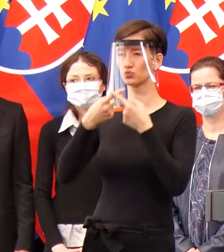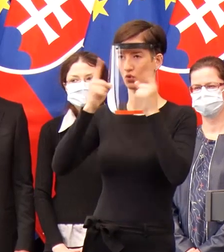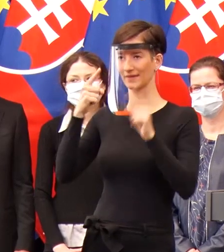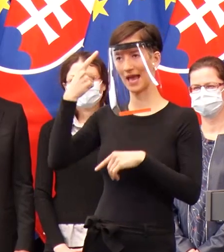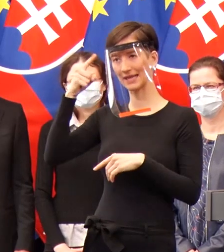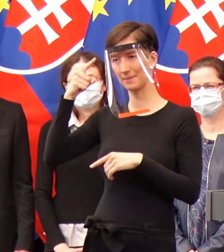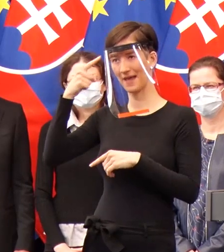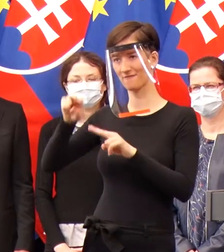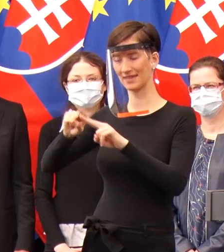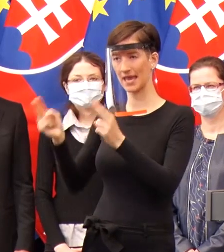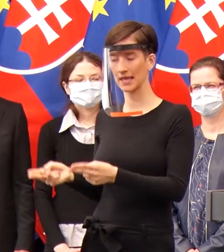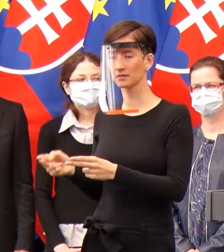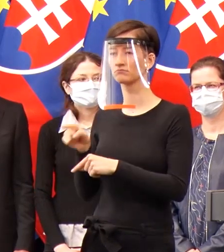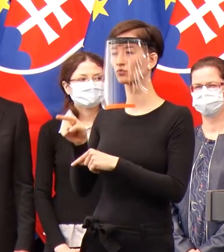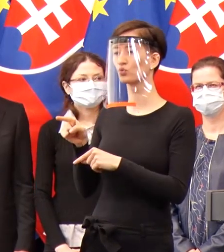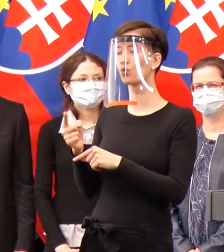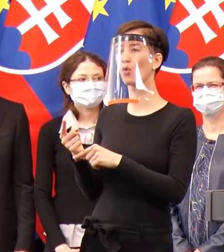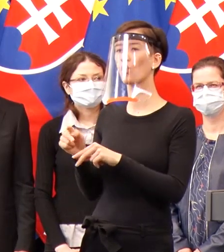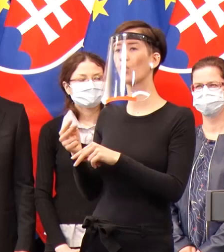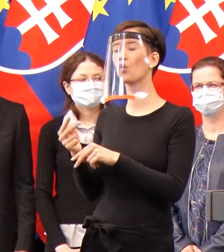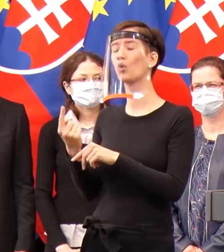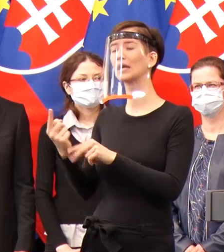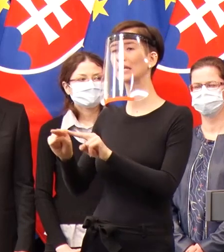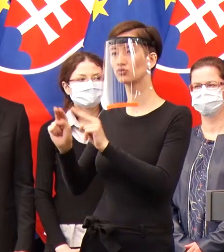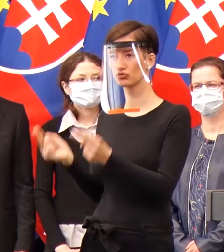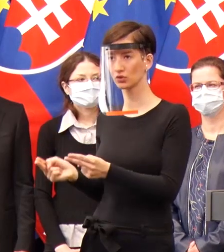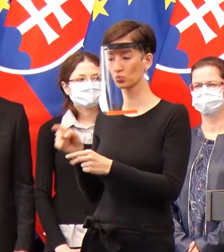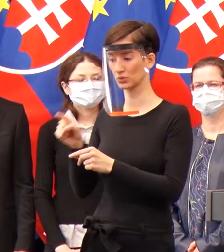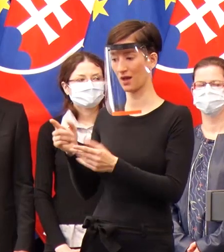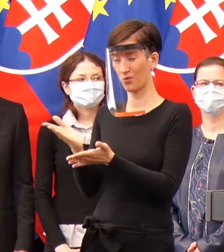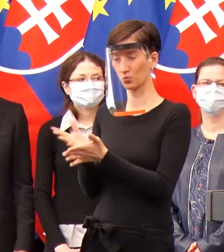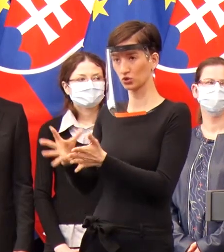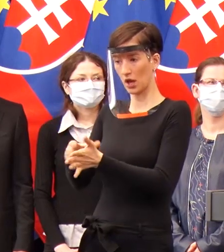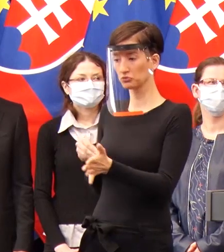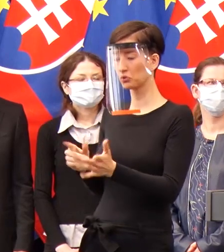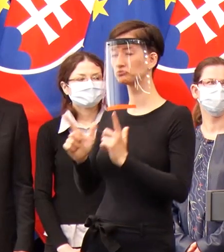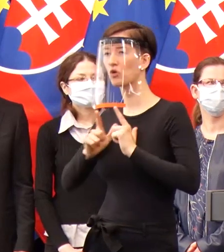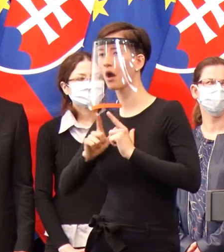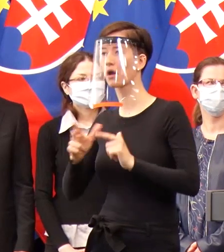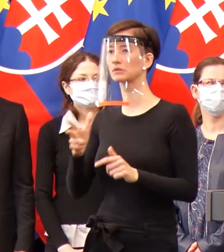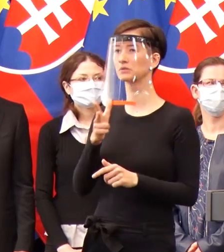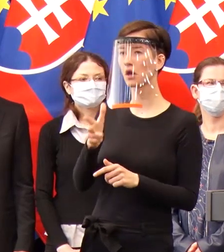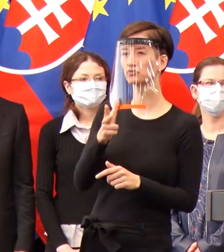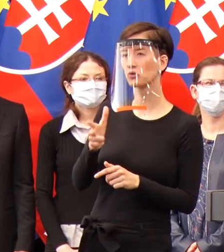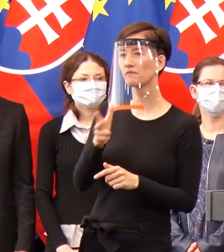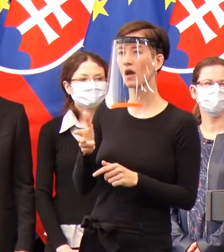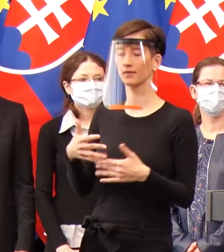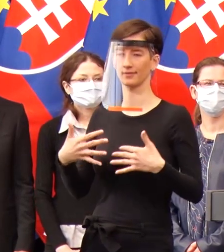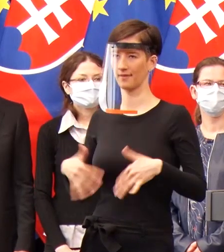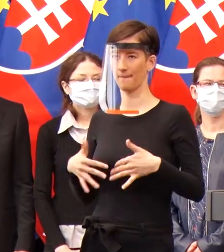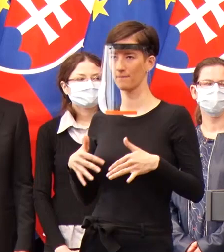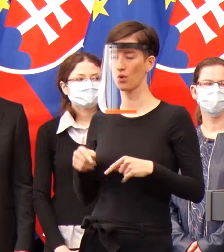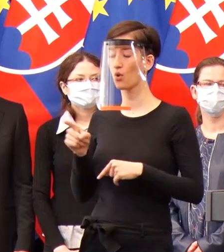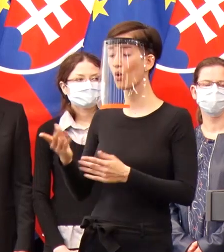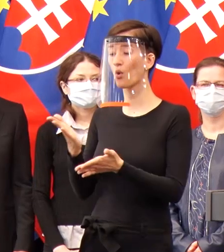bola inštitúcia, ktorá v tých ranných fázach nečakala, nikde sa nestiažovala, nikde nenariekala,